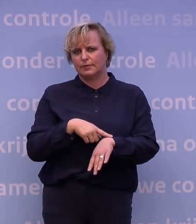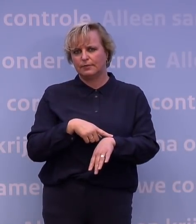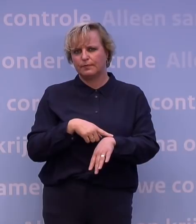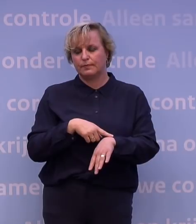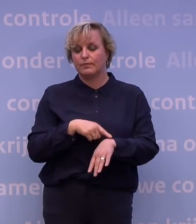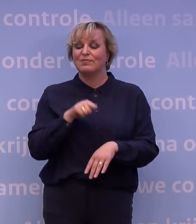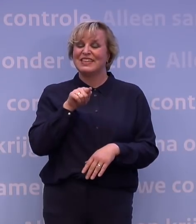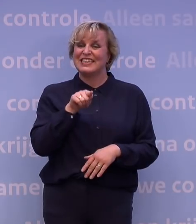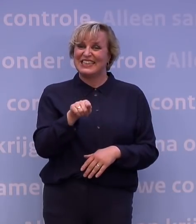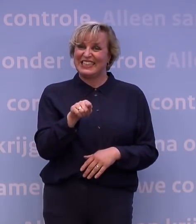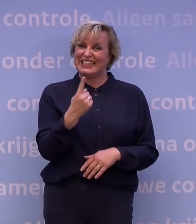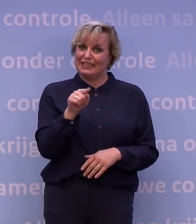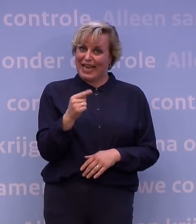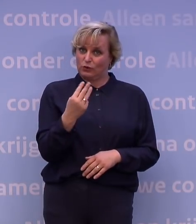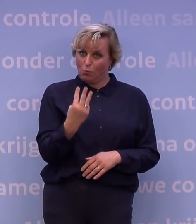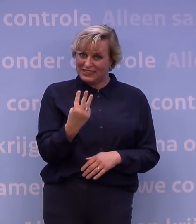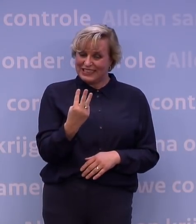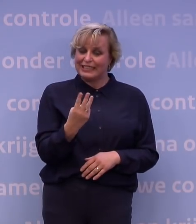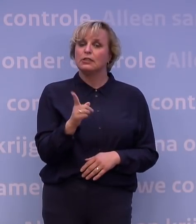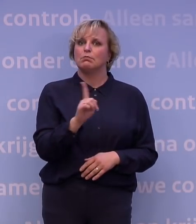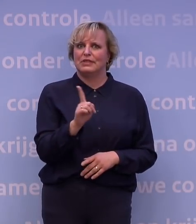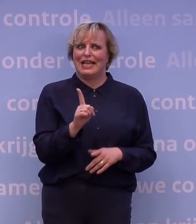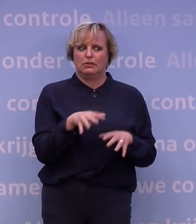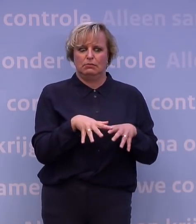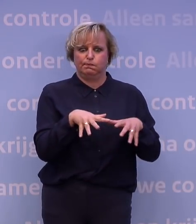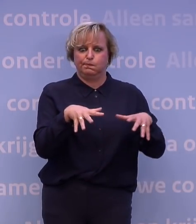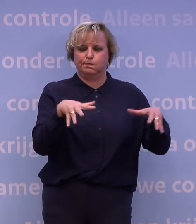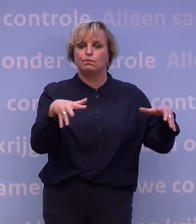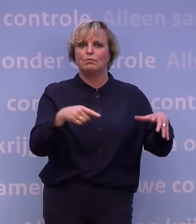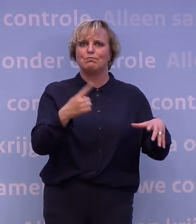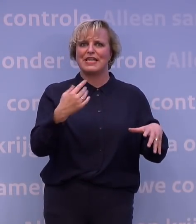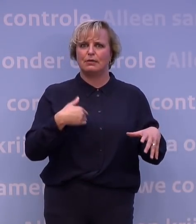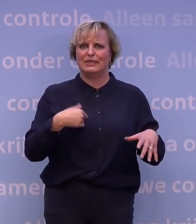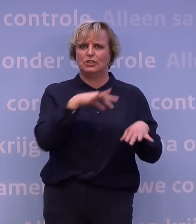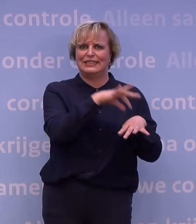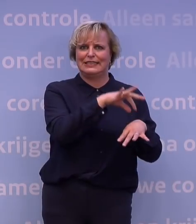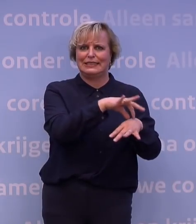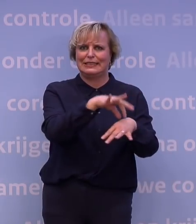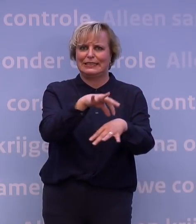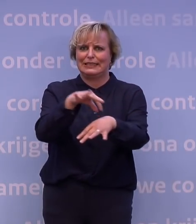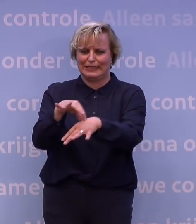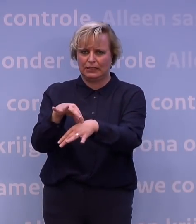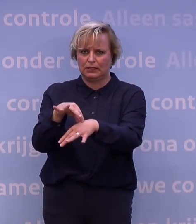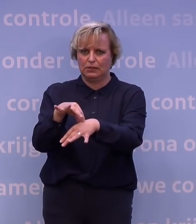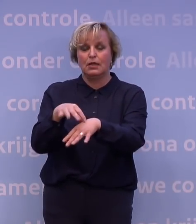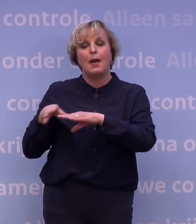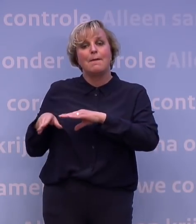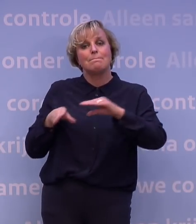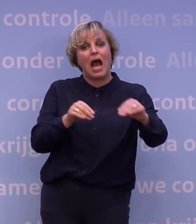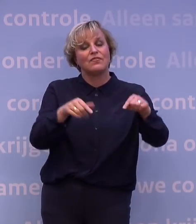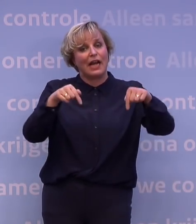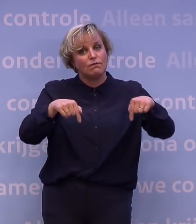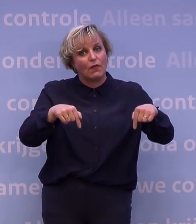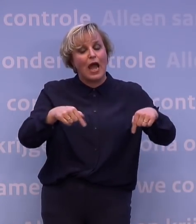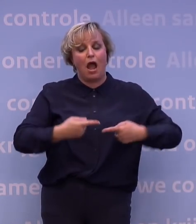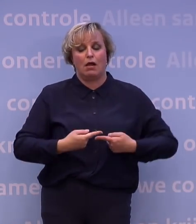dat getal betekent dus dat steeds meer mensen ziek worden. En het doel van de maatregelen van vandaag is om ervoor te zorgen